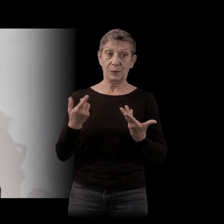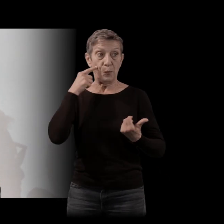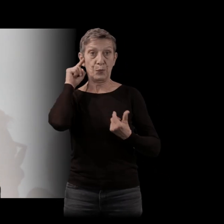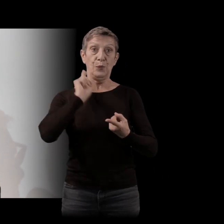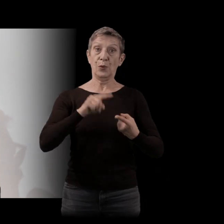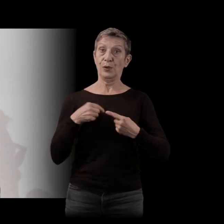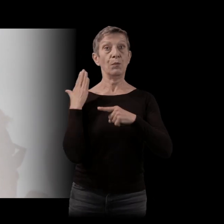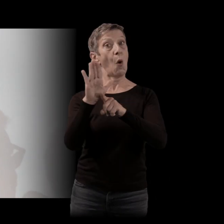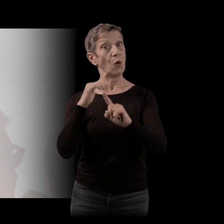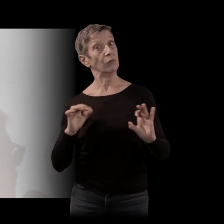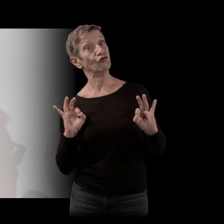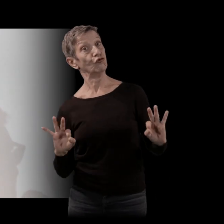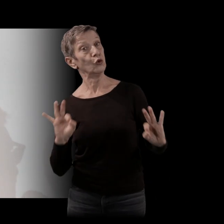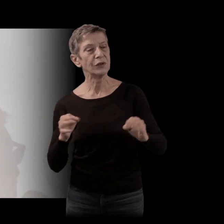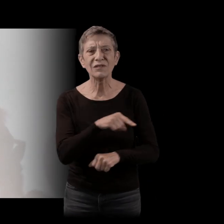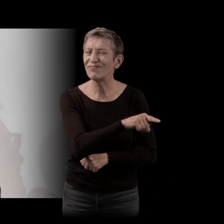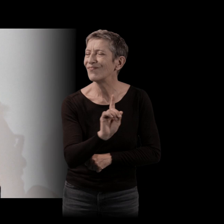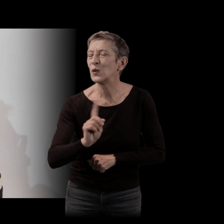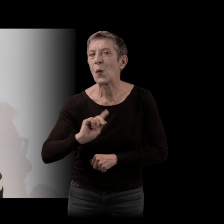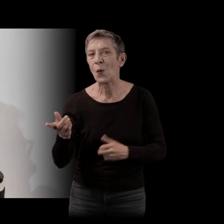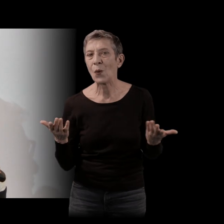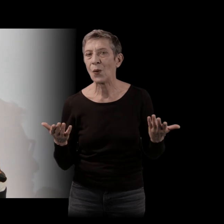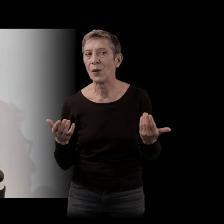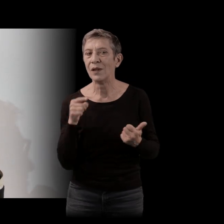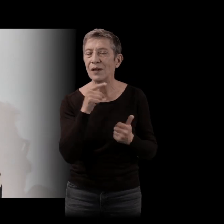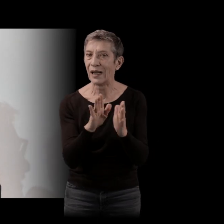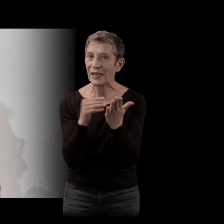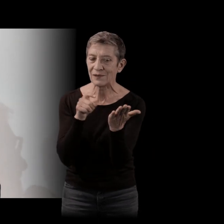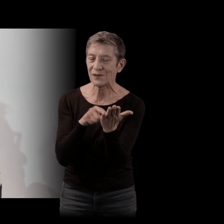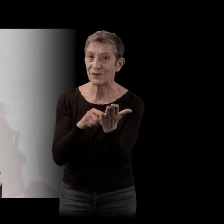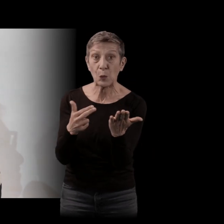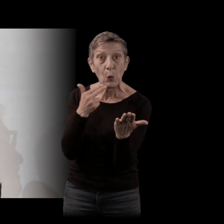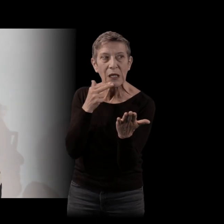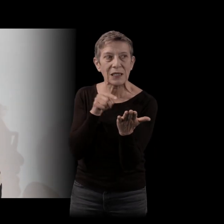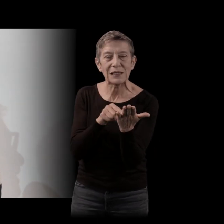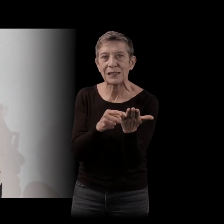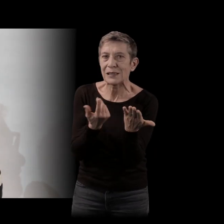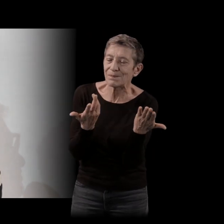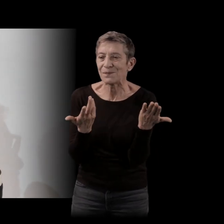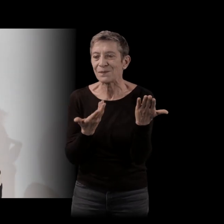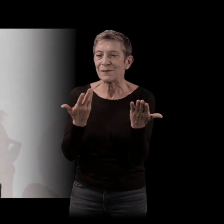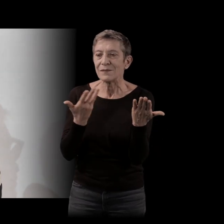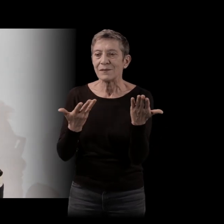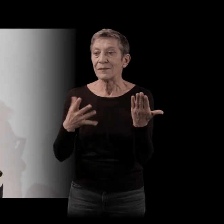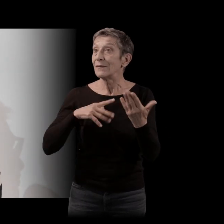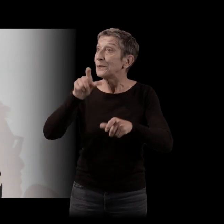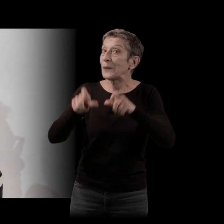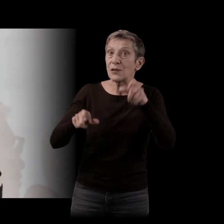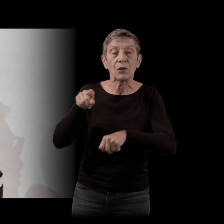supplémentaire. C'était plus un usage particulier de ce livre. Il y des usages des livres. Il y des gens qui me parlent de ce livre uniquement en